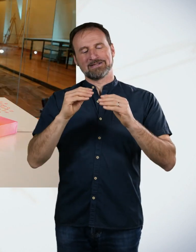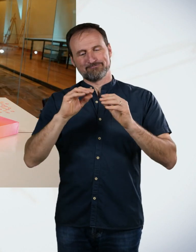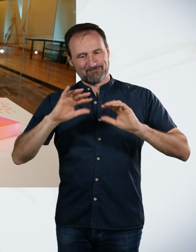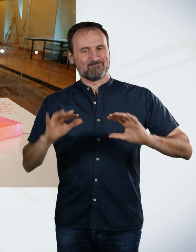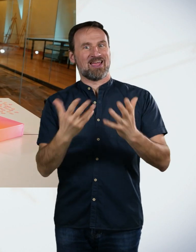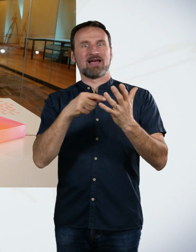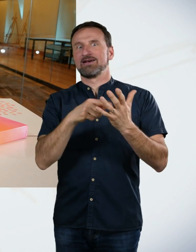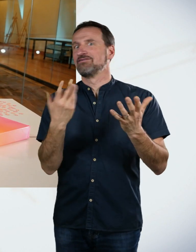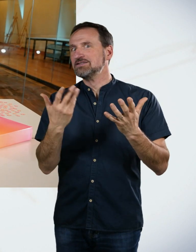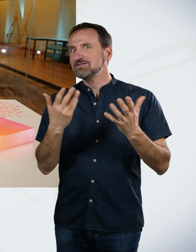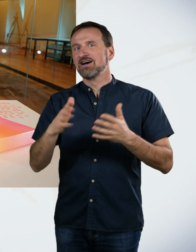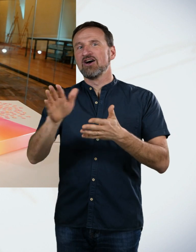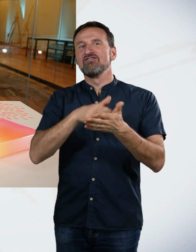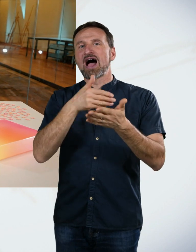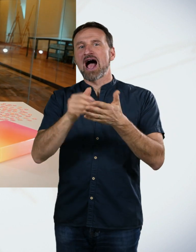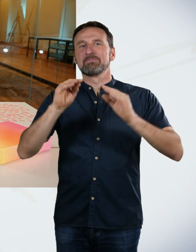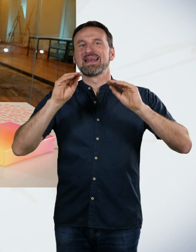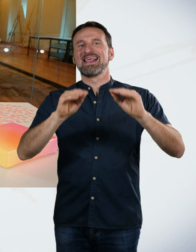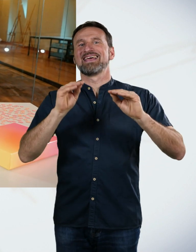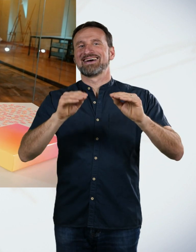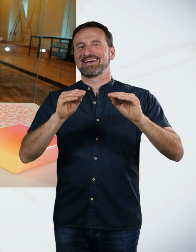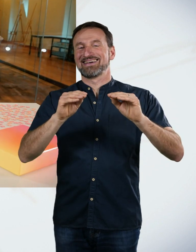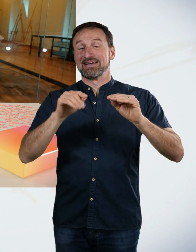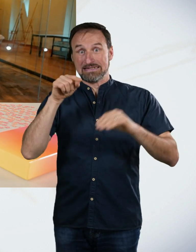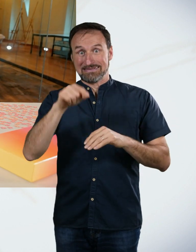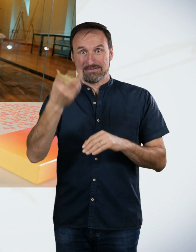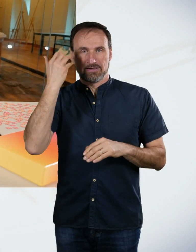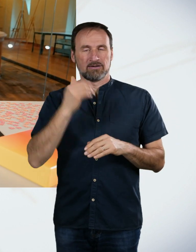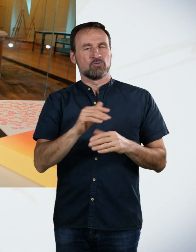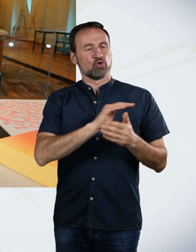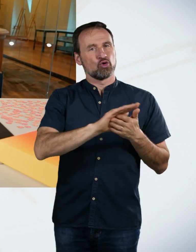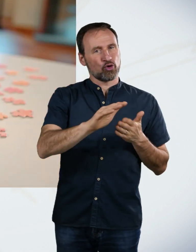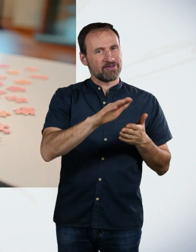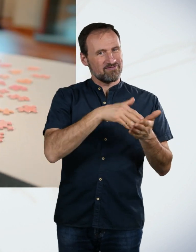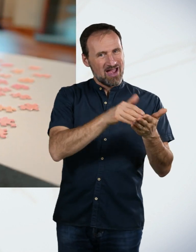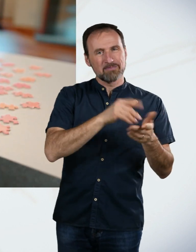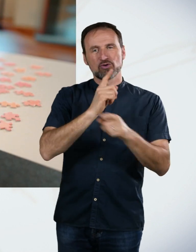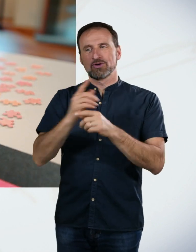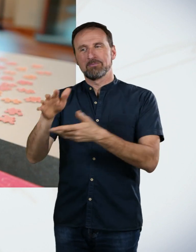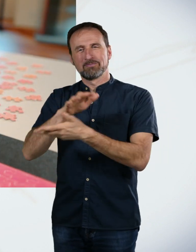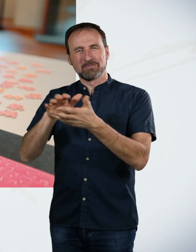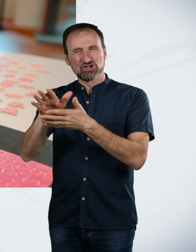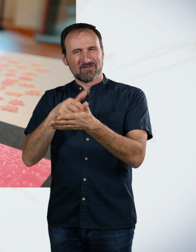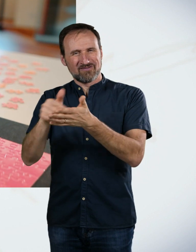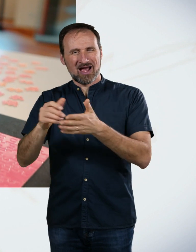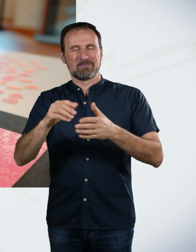und Mischfarben war damals ein Meilenstein. Um diese Farbenlehre zu verinnerlichen, habt ihr heute eine ganz spezielle Aufgabe.